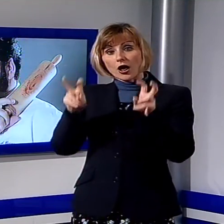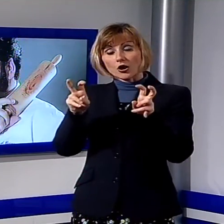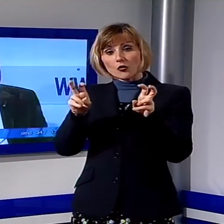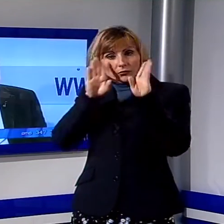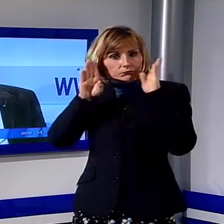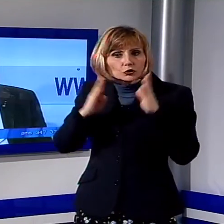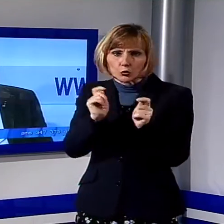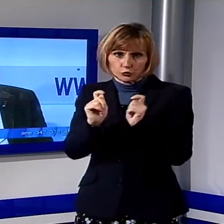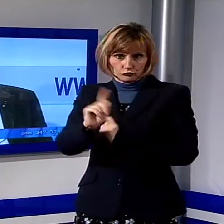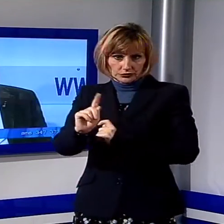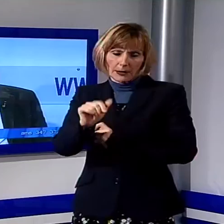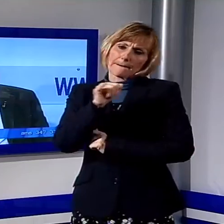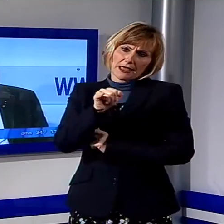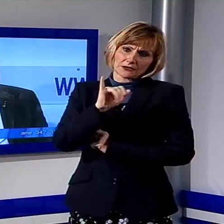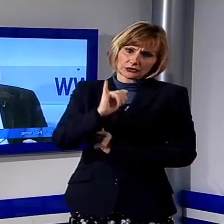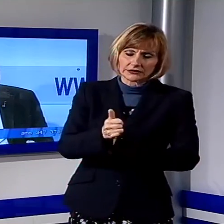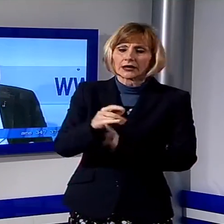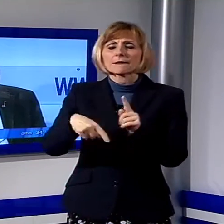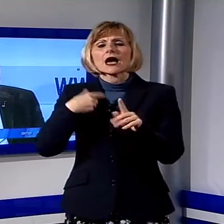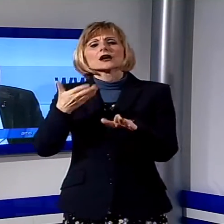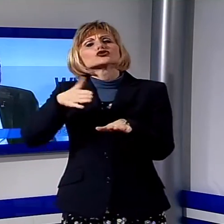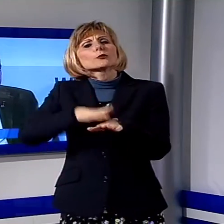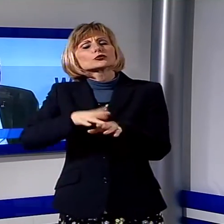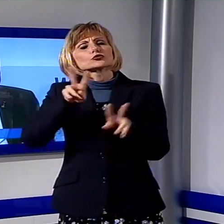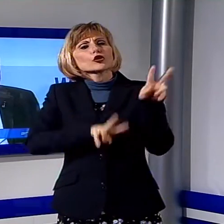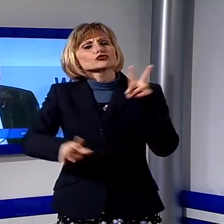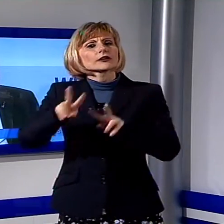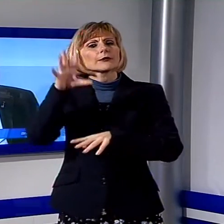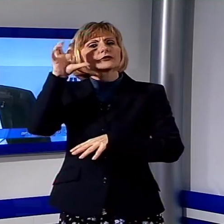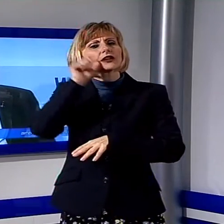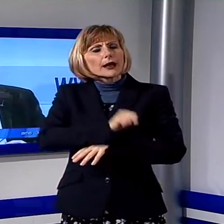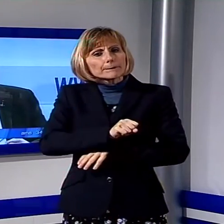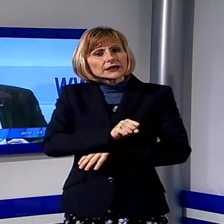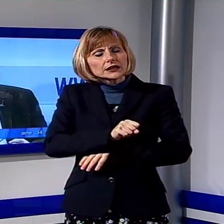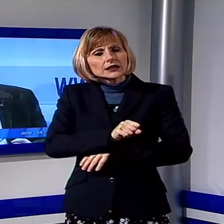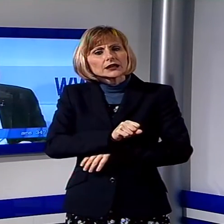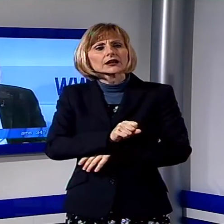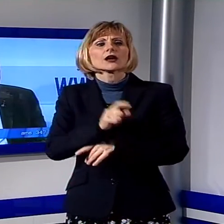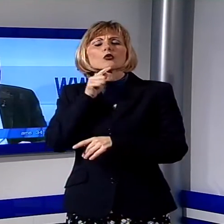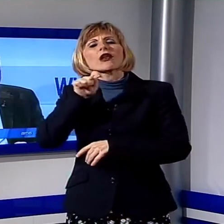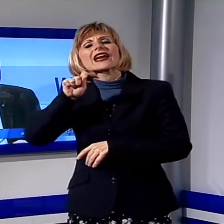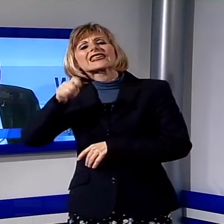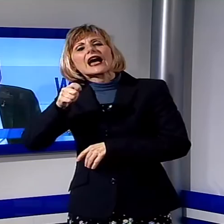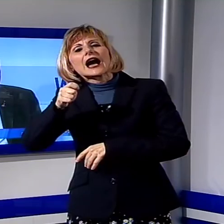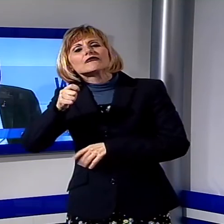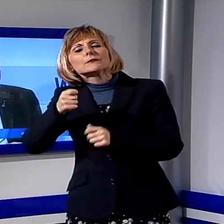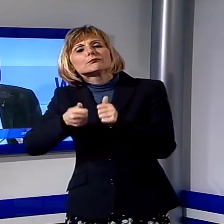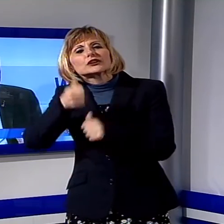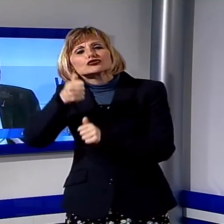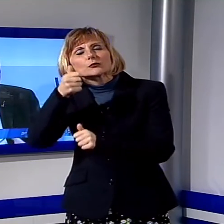chiaramente il risultato del lavoro, ma soprattutto cercheremo di capire quali sono, come stavo anticipando, le chiavi per cui si possa inventare una